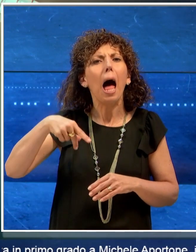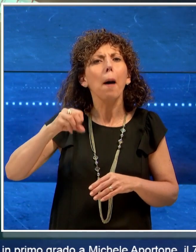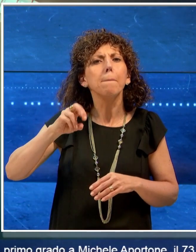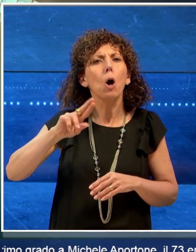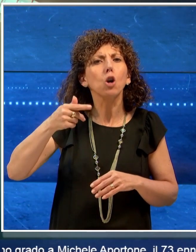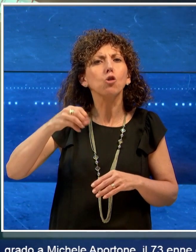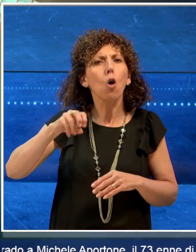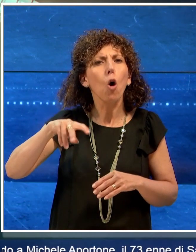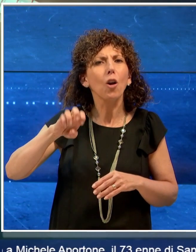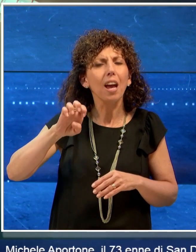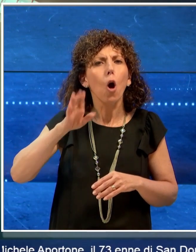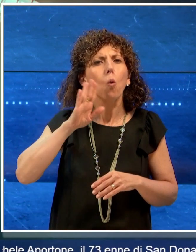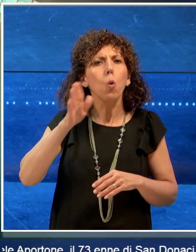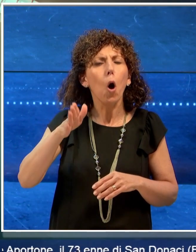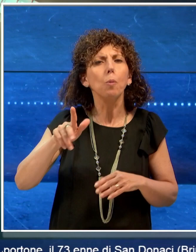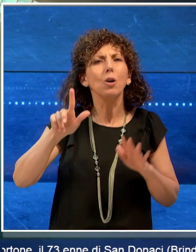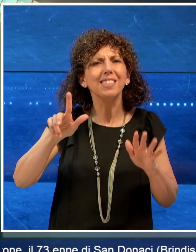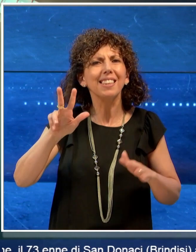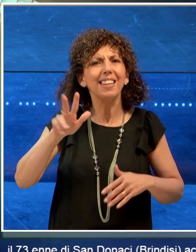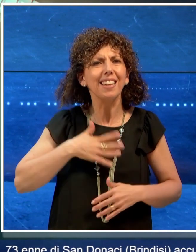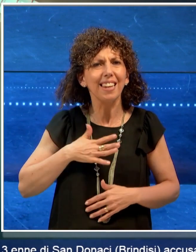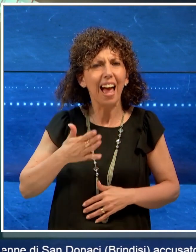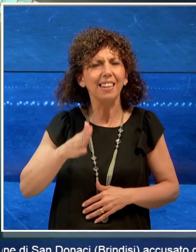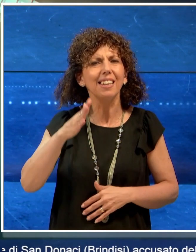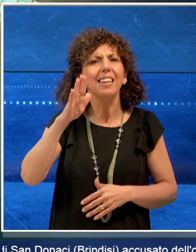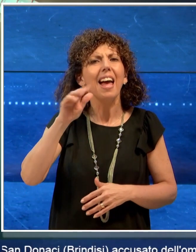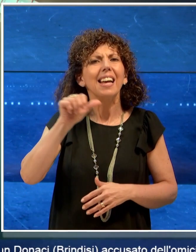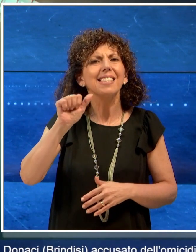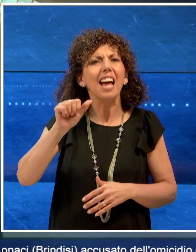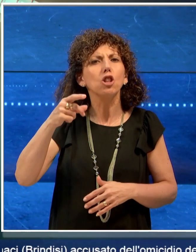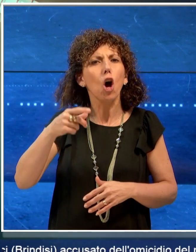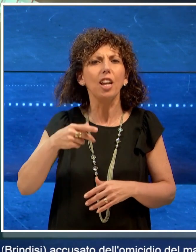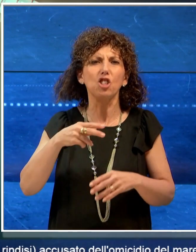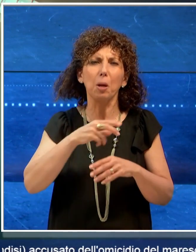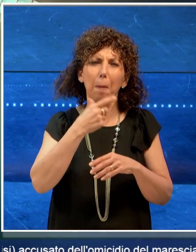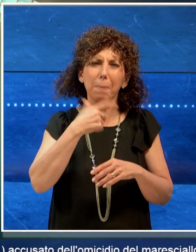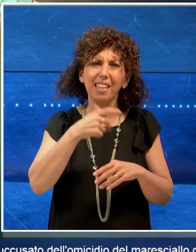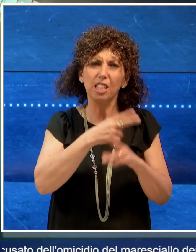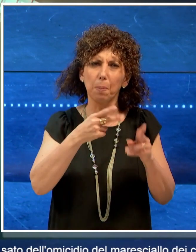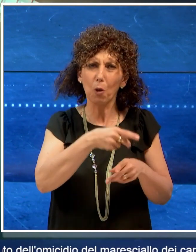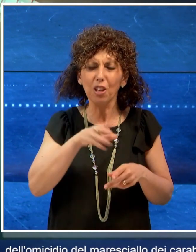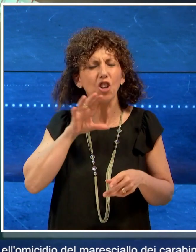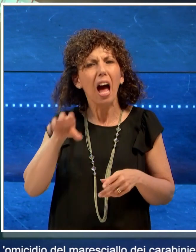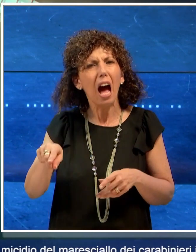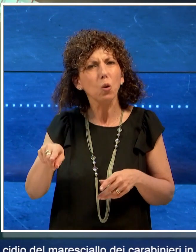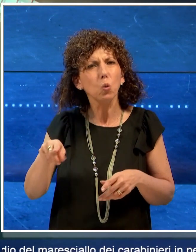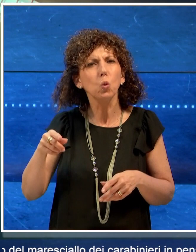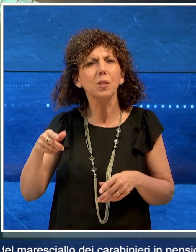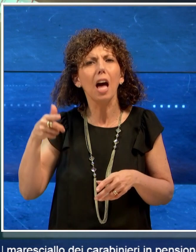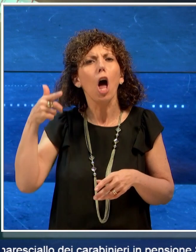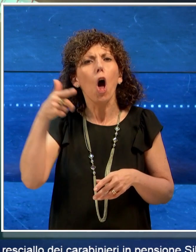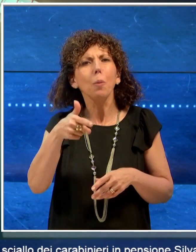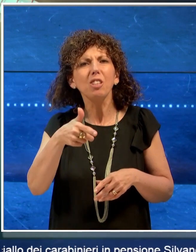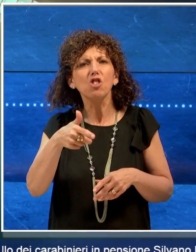73enne di Sandonaci, in provincia di Brindisi, accusato dell'omicidio del